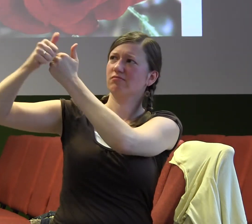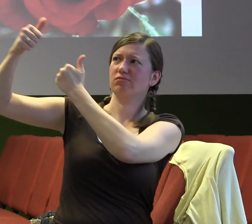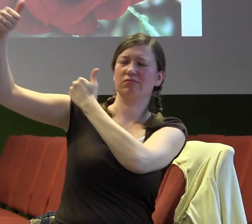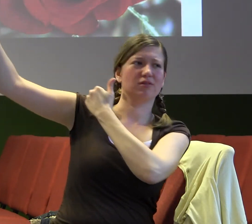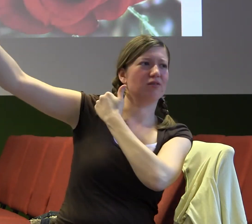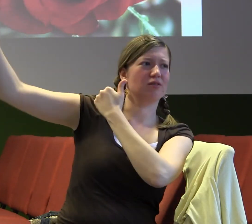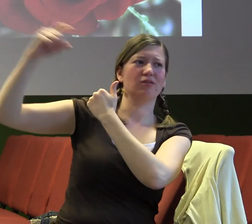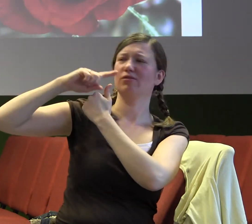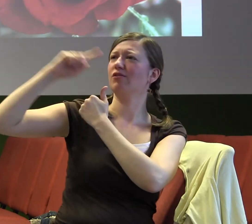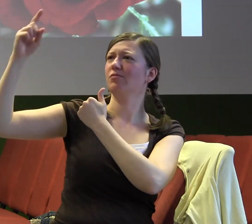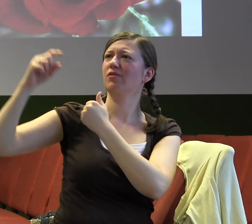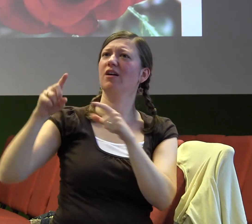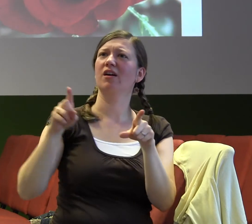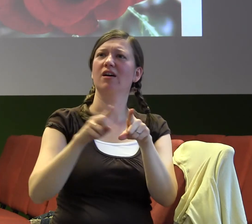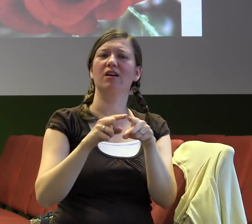měřítek.